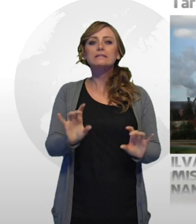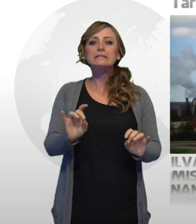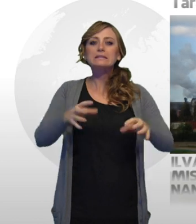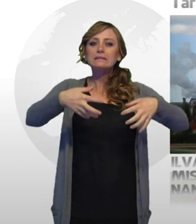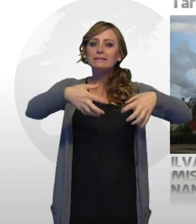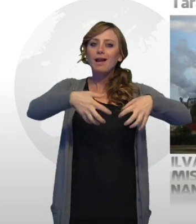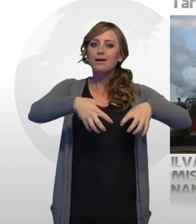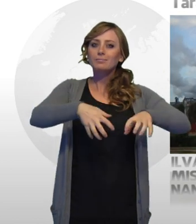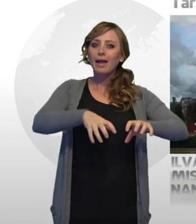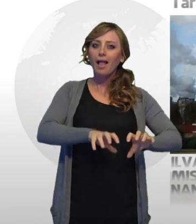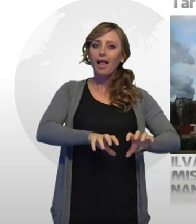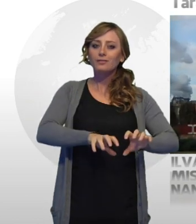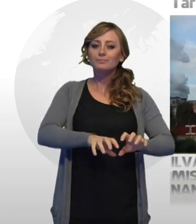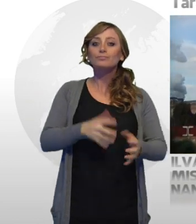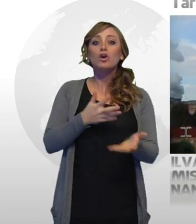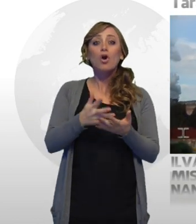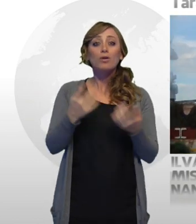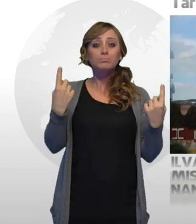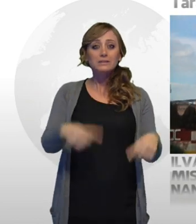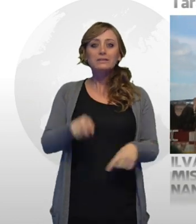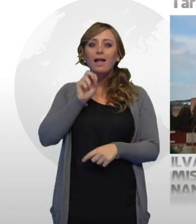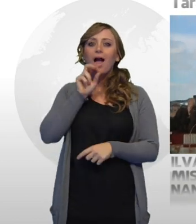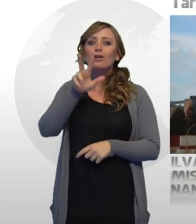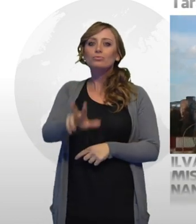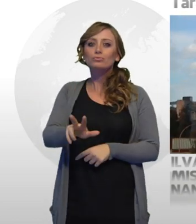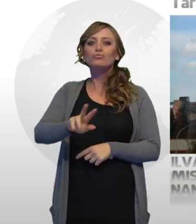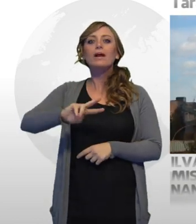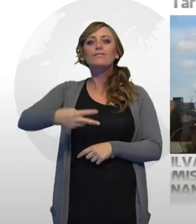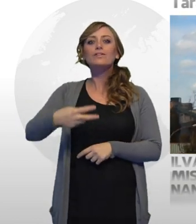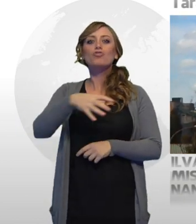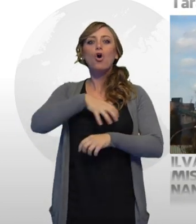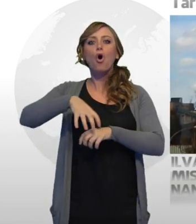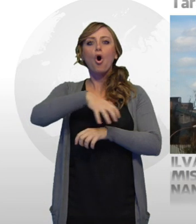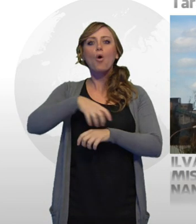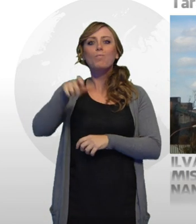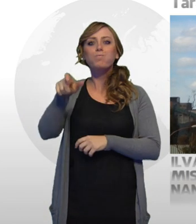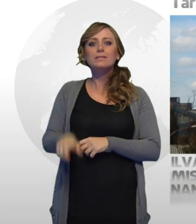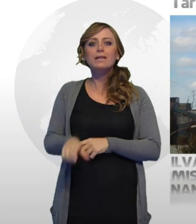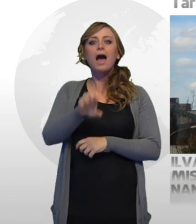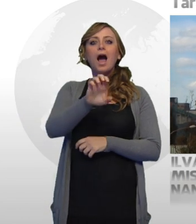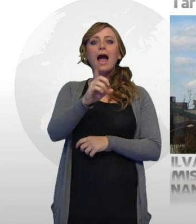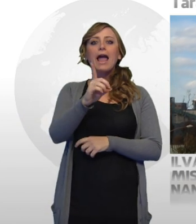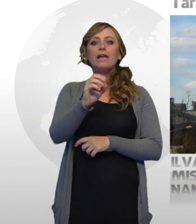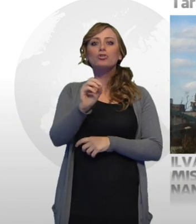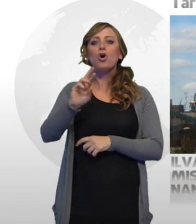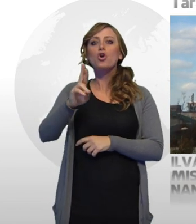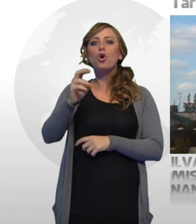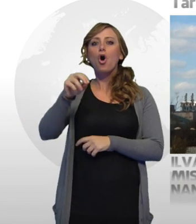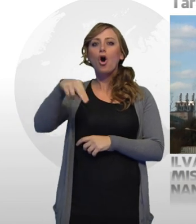,1 nanogrammi per metro cubo. A renderlo noto il subcommissario Edo Ronchi, che